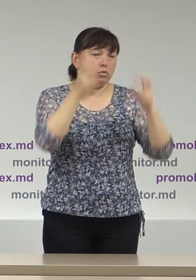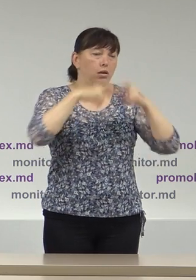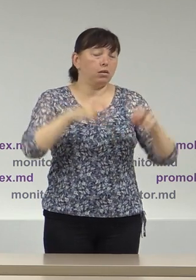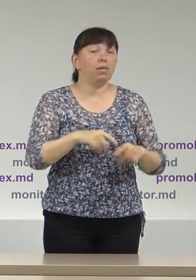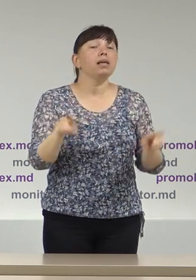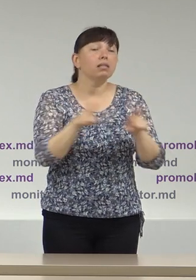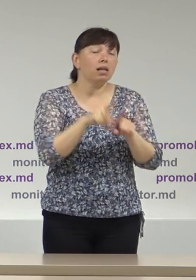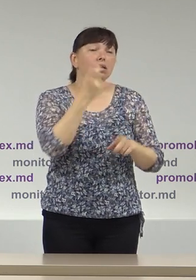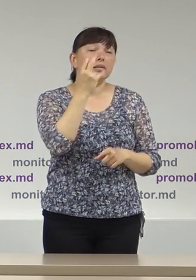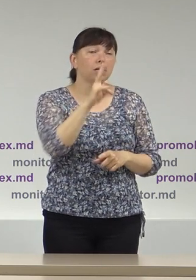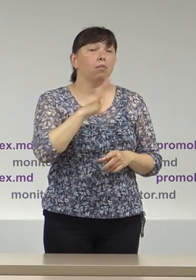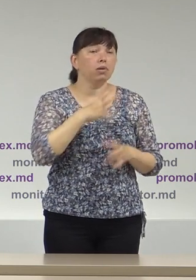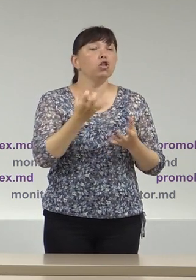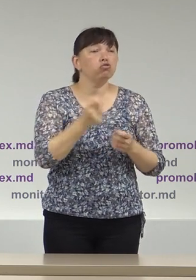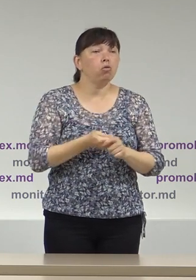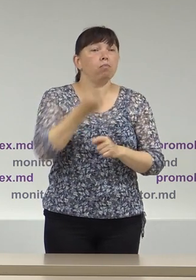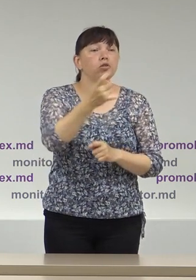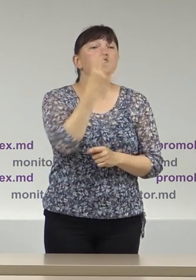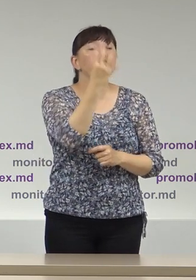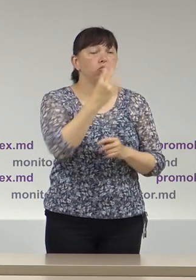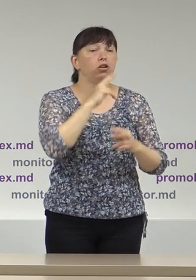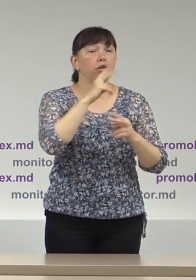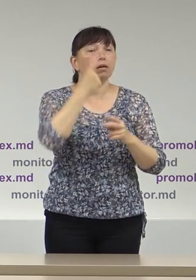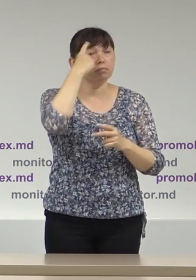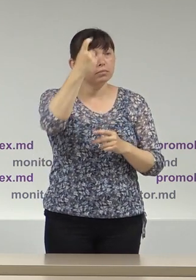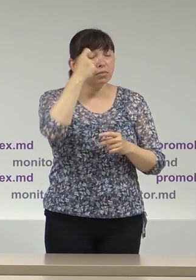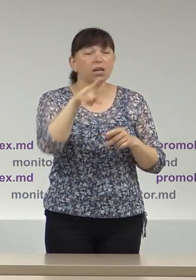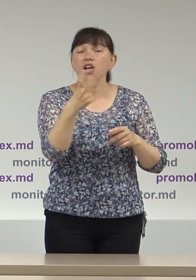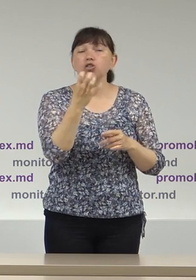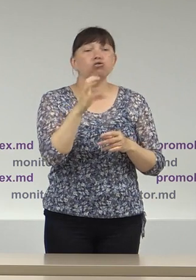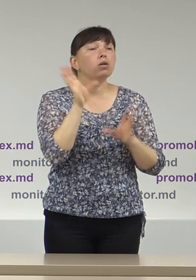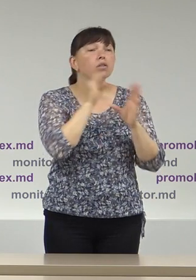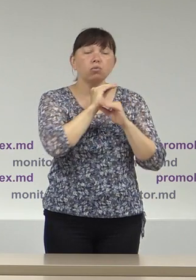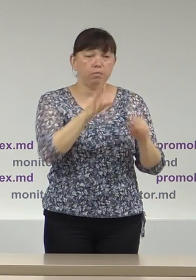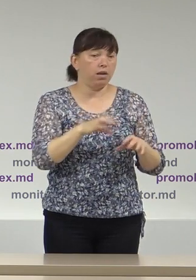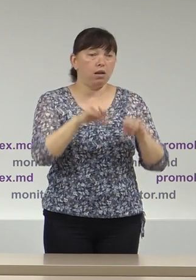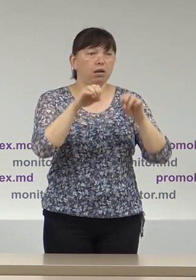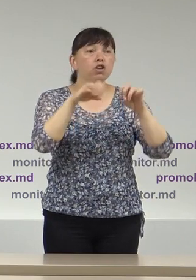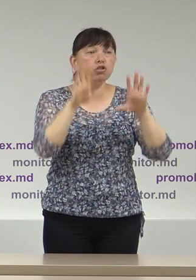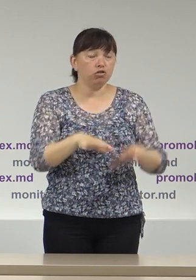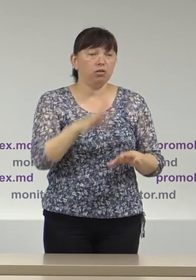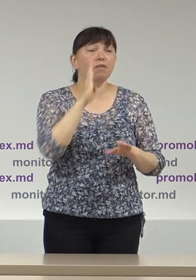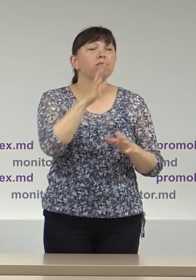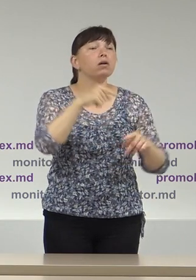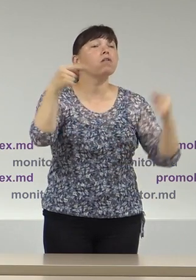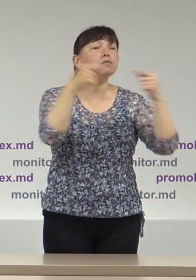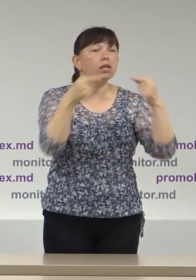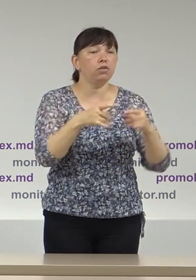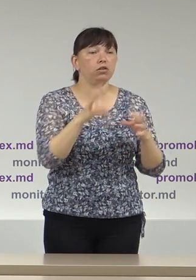Electorale Centrale au fost depuse patru sesizări, aceste nefiind soluționate în termenul maxim privăzut de legislație pentru